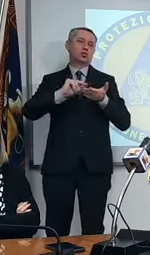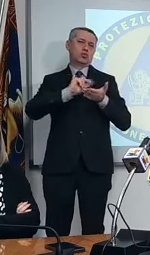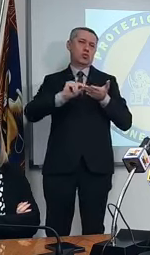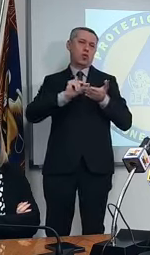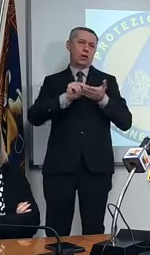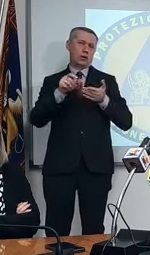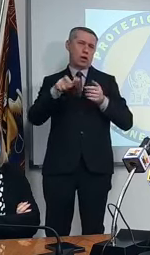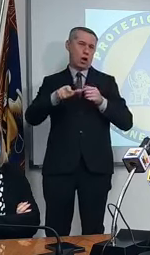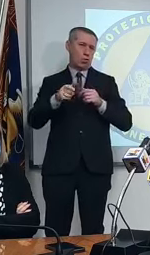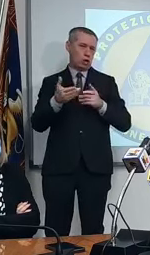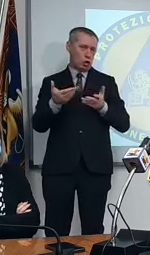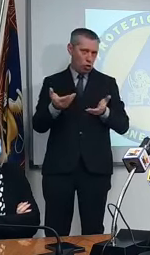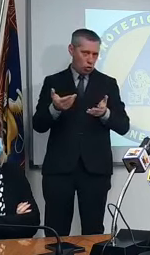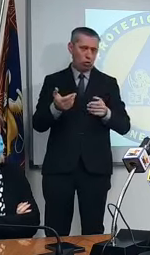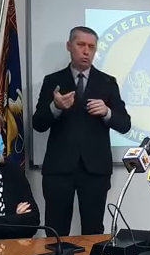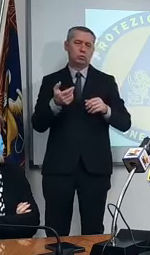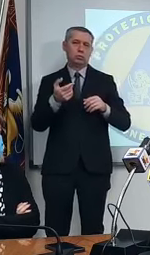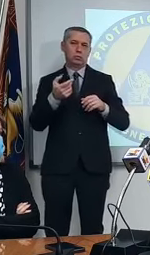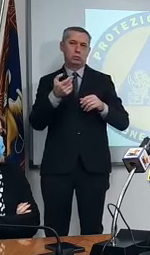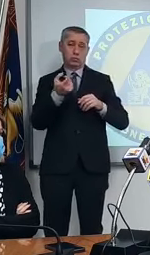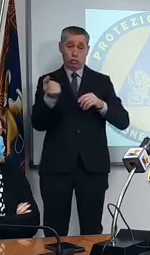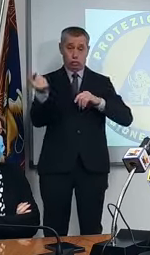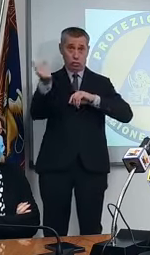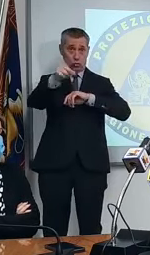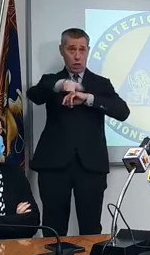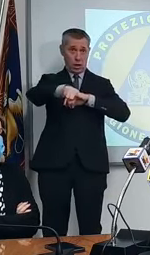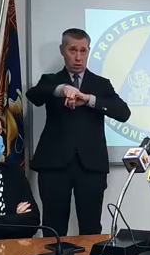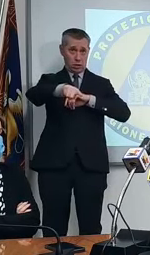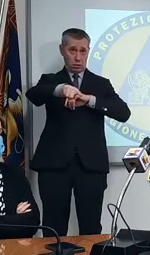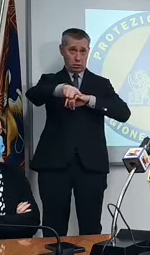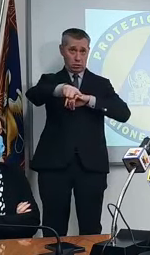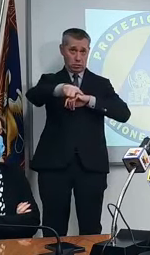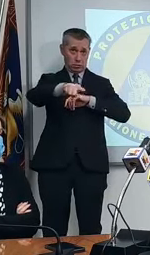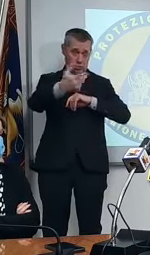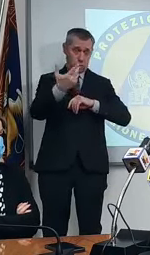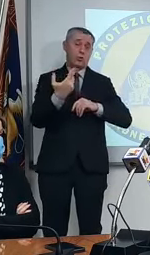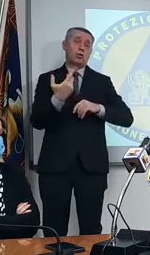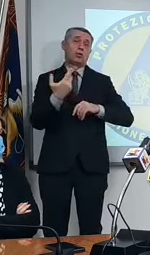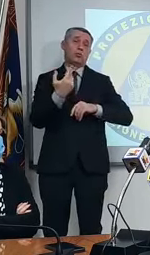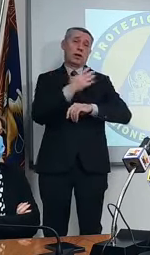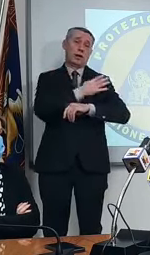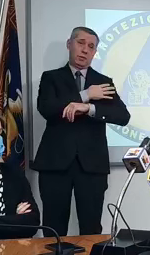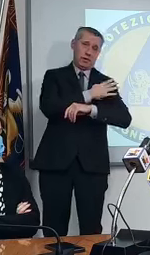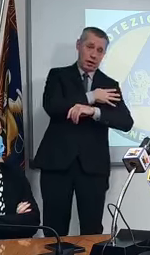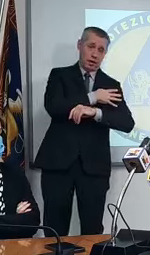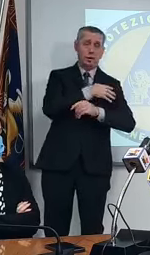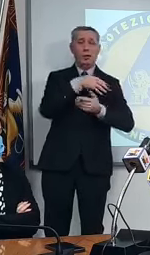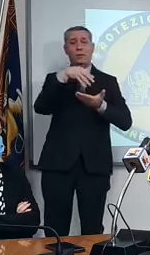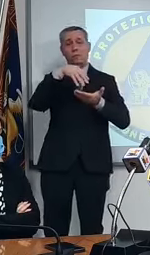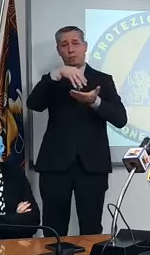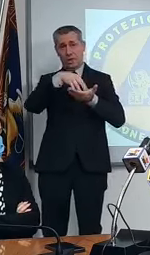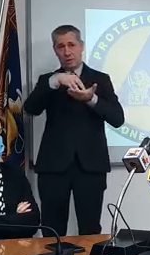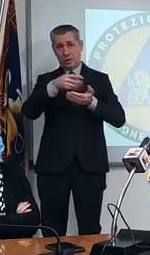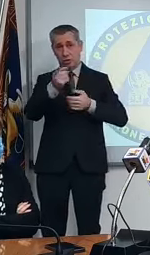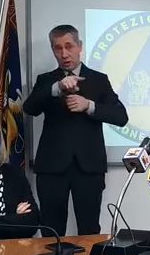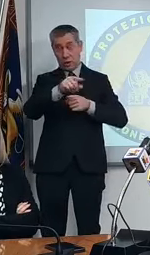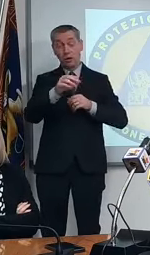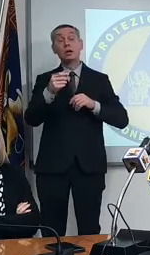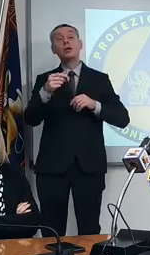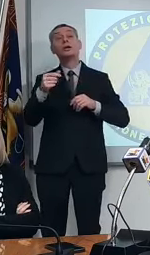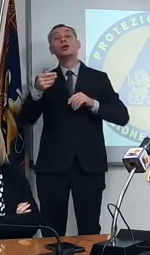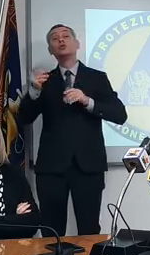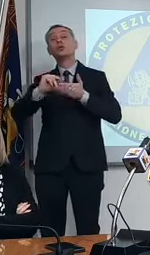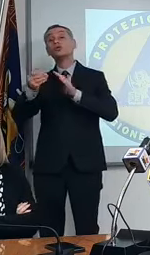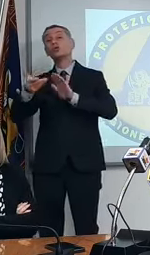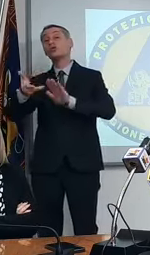da domani, e quindi sono aperte le elementari, le medie, e le superiori sono aperte